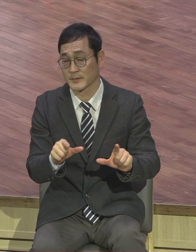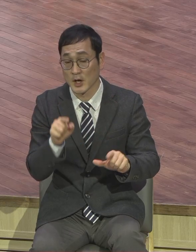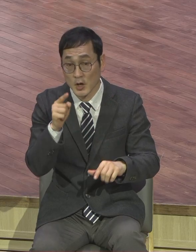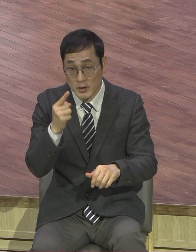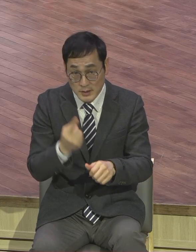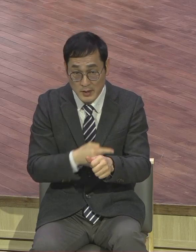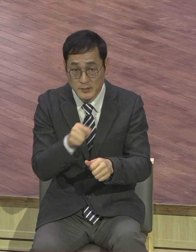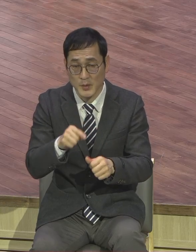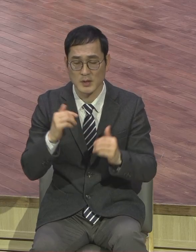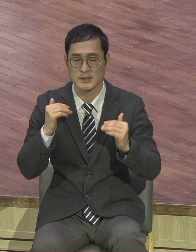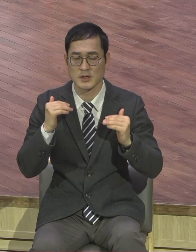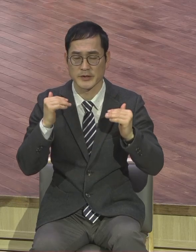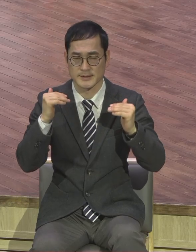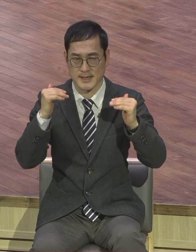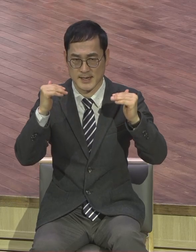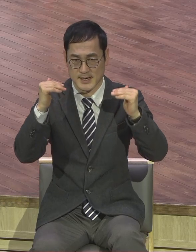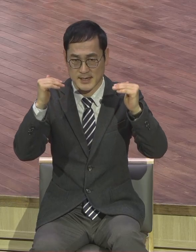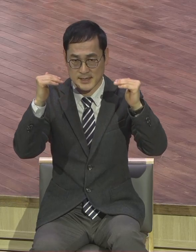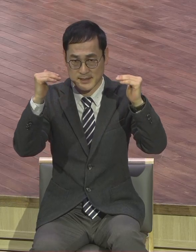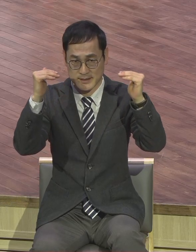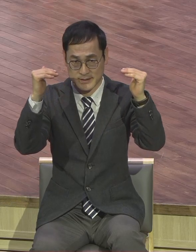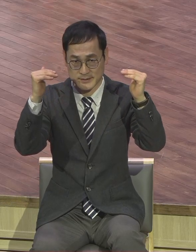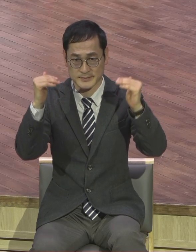축복을 여러분 개개인이 체험하게 돼요.